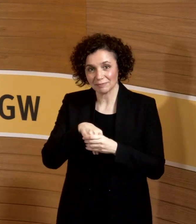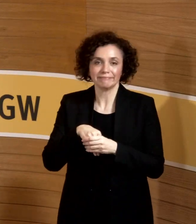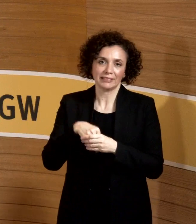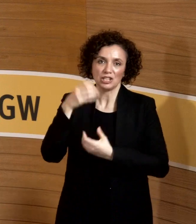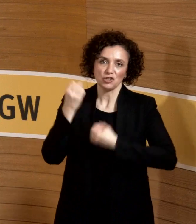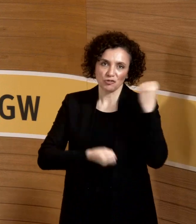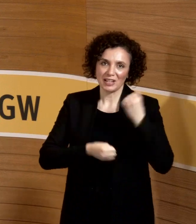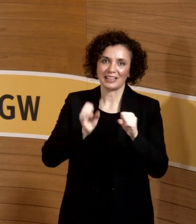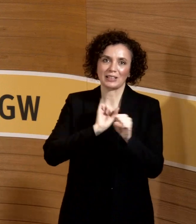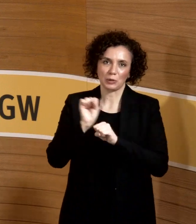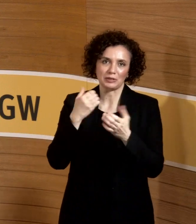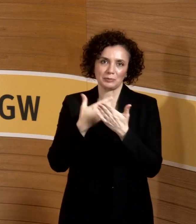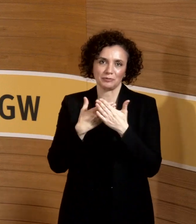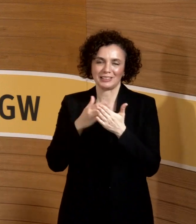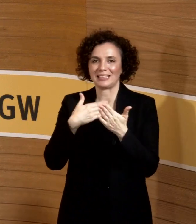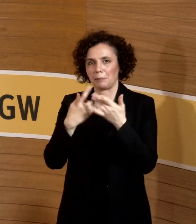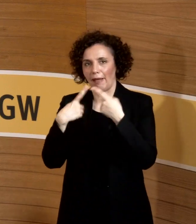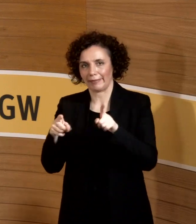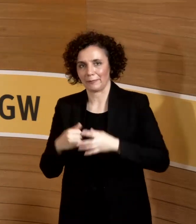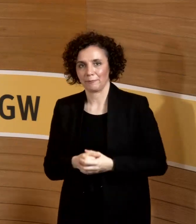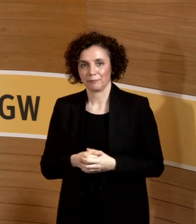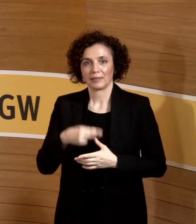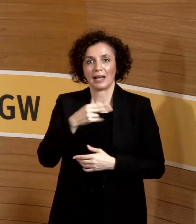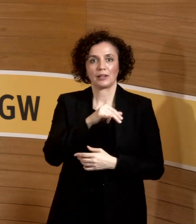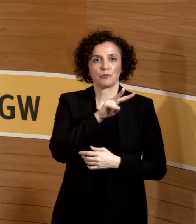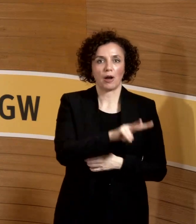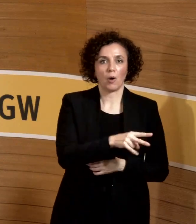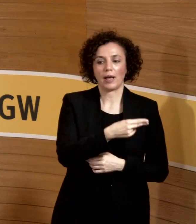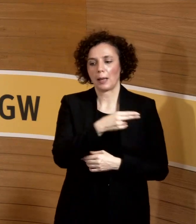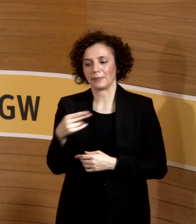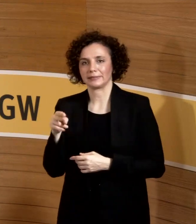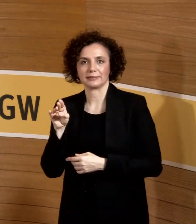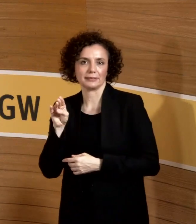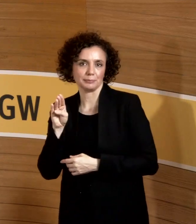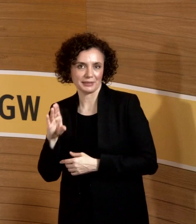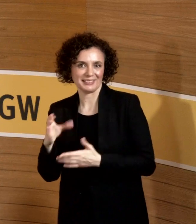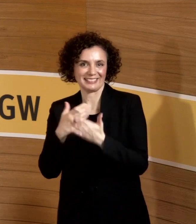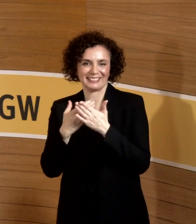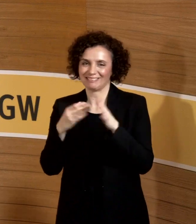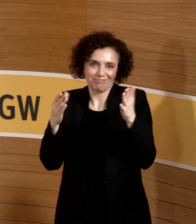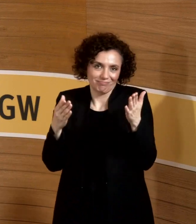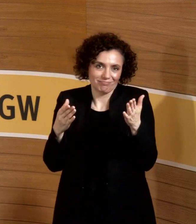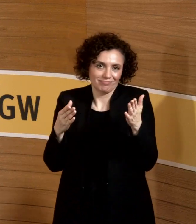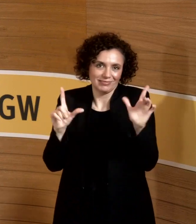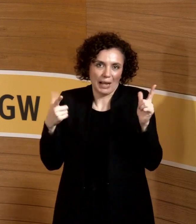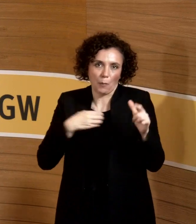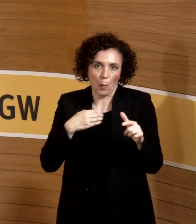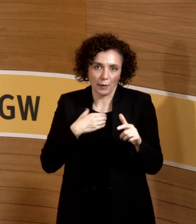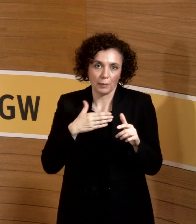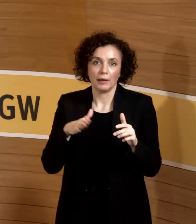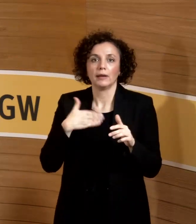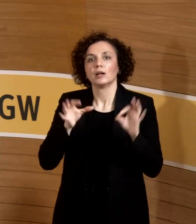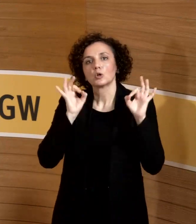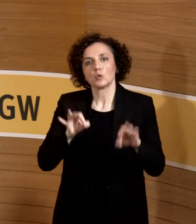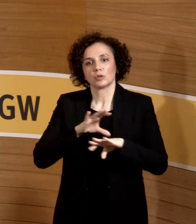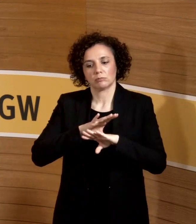meisten sind ja behandelt. HIV und Hepatitis C haben wir kein Problem mehr. Die haben gute Therapien, gehen mit der Viruslast runter, haben ein paar Altlasten mit